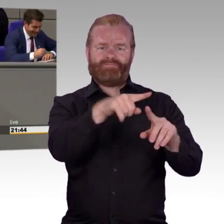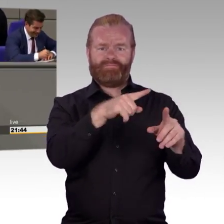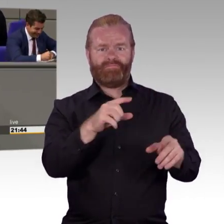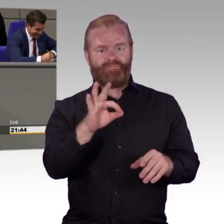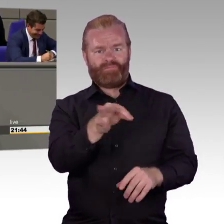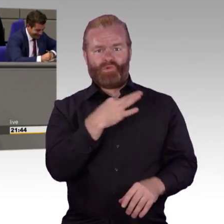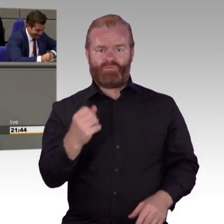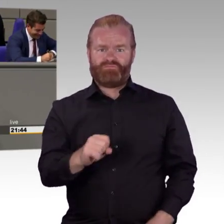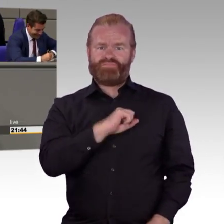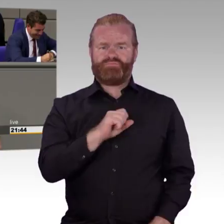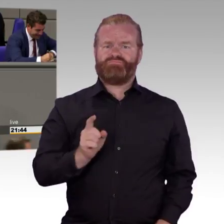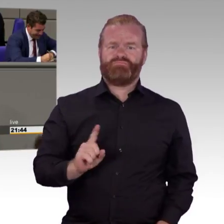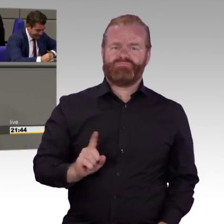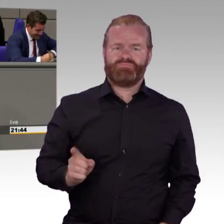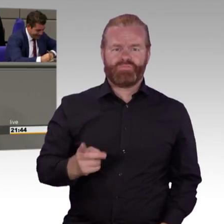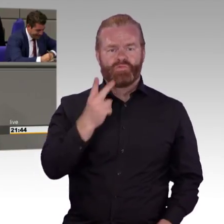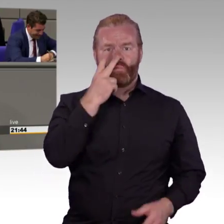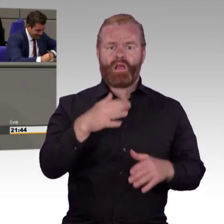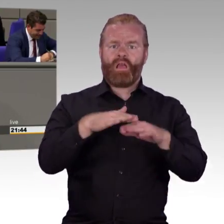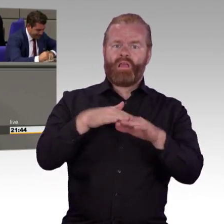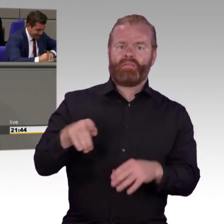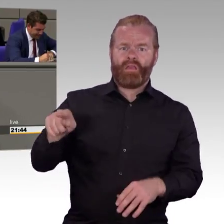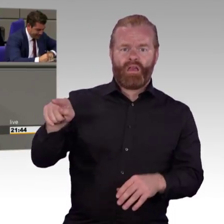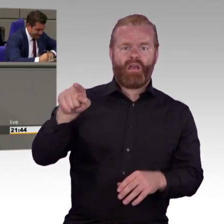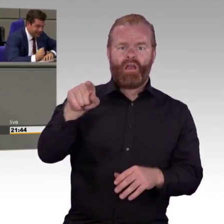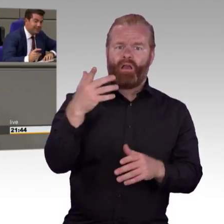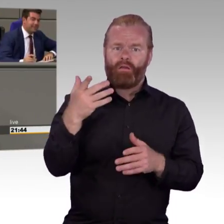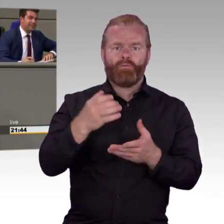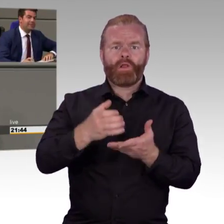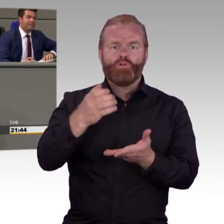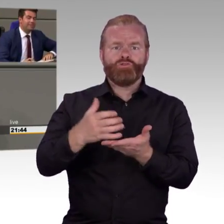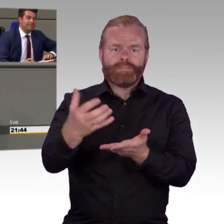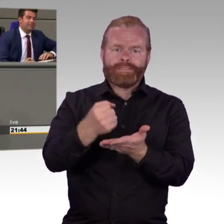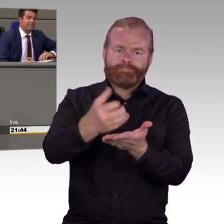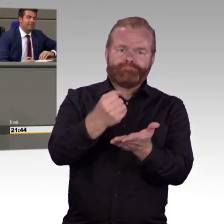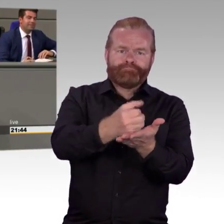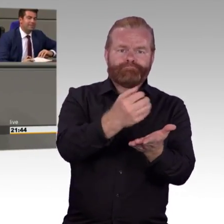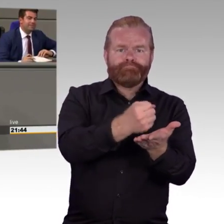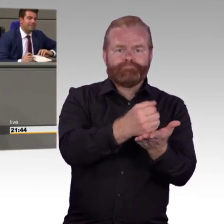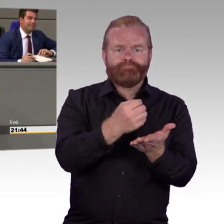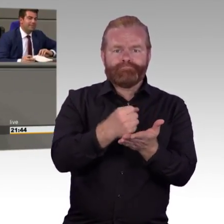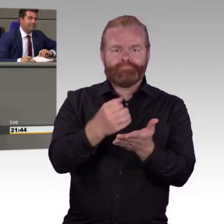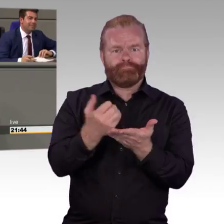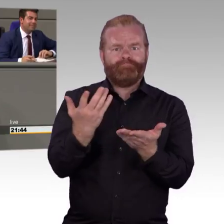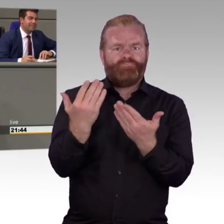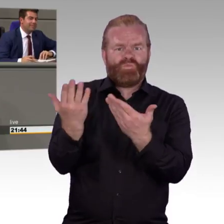Ihrer Innenpolitik ist? Denn wenn die Asylverfahren in einer halbwegs vernünftigen Zeit abgearbeitet würden, bräuchten wir über solche